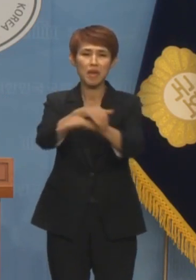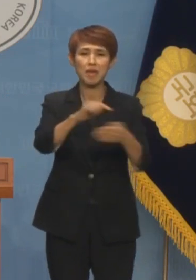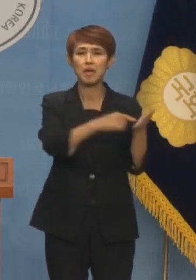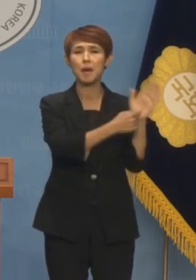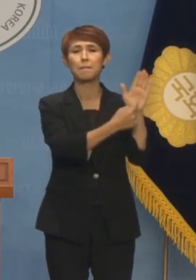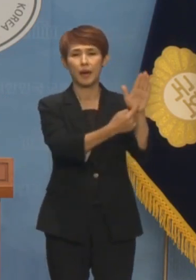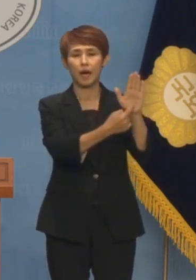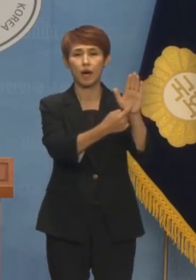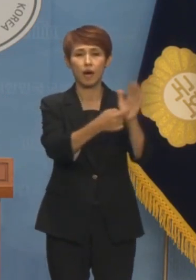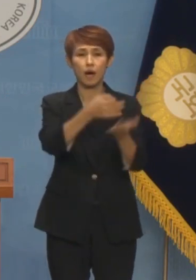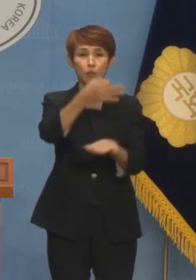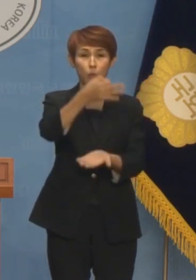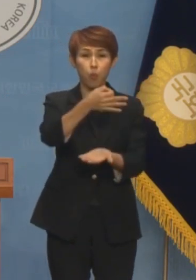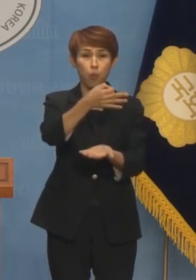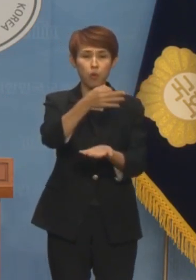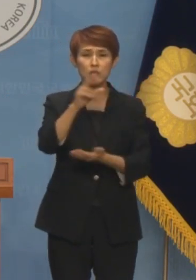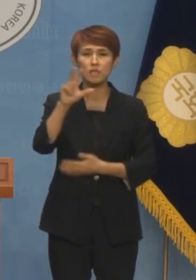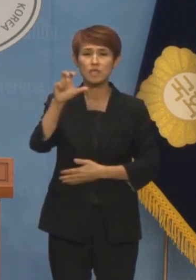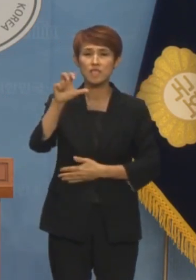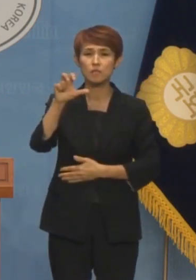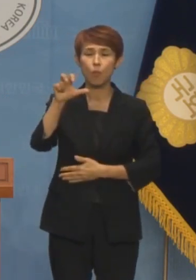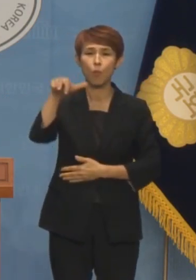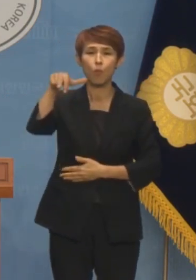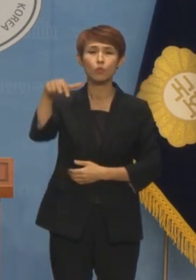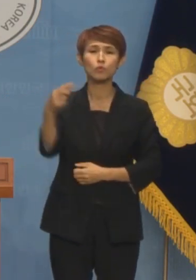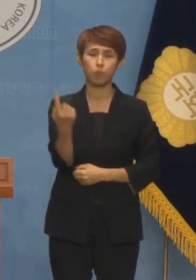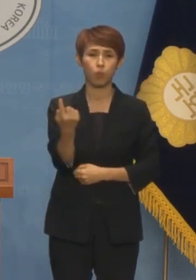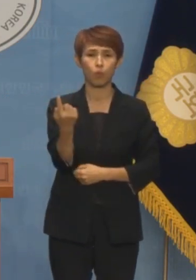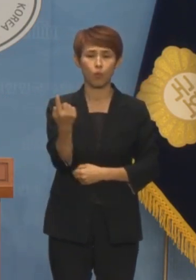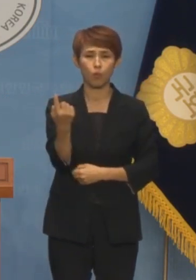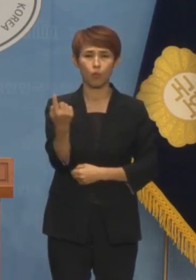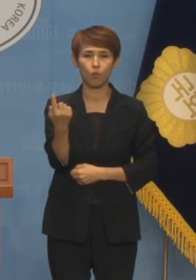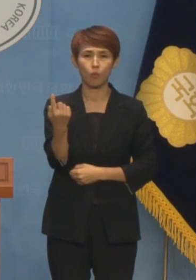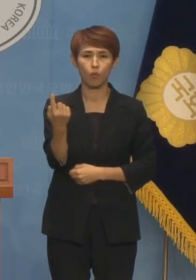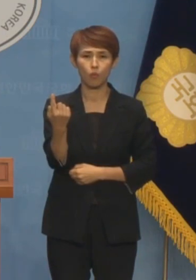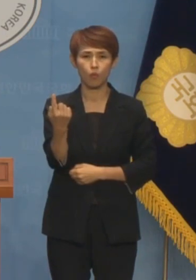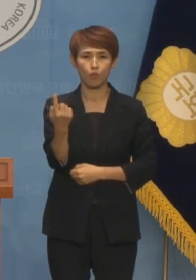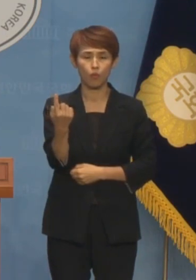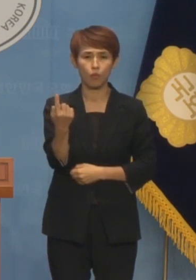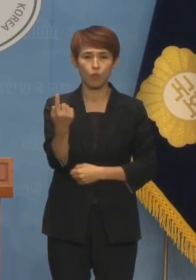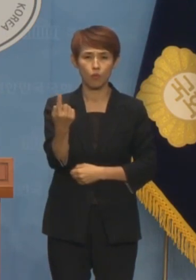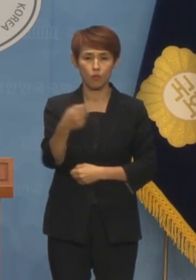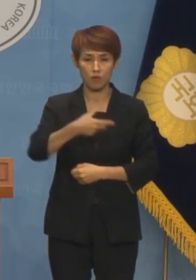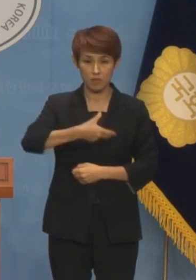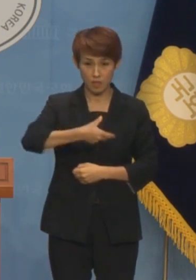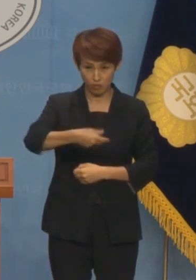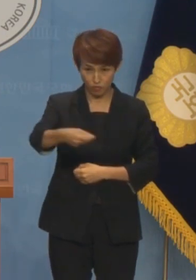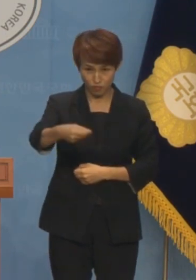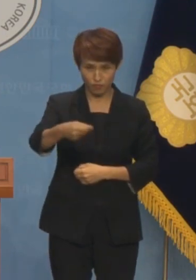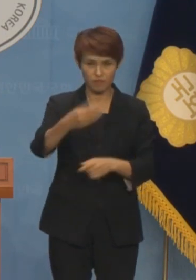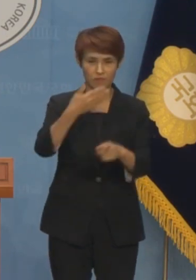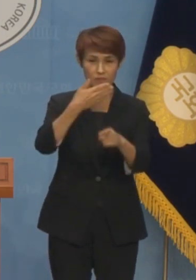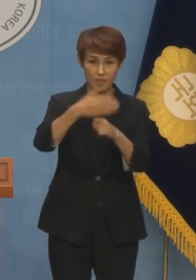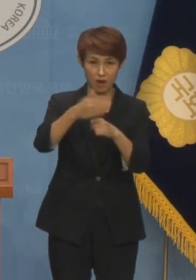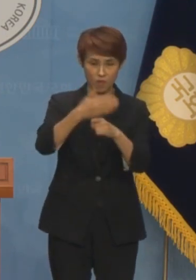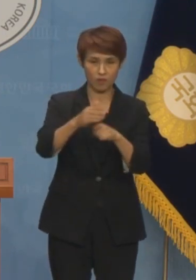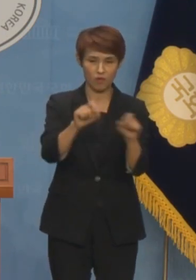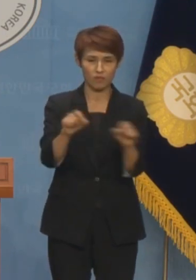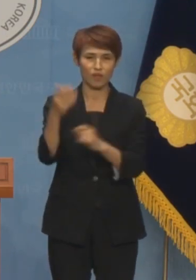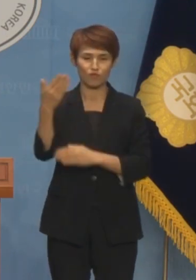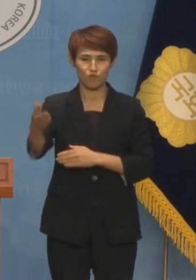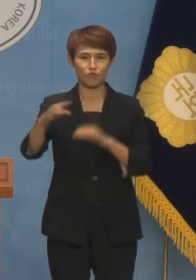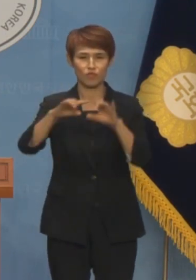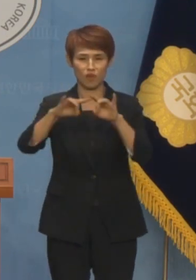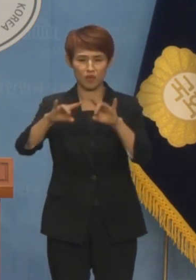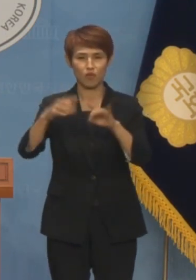재원은 하필 25조원입니다. 대출 상환 연장과 임대료, 전기료 등 부담의